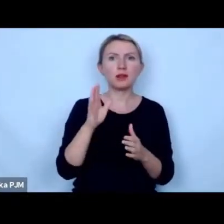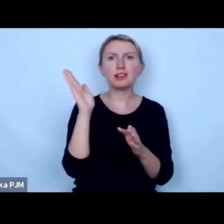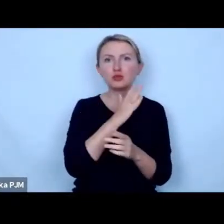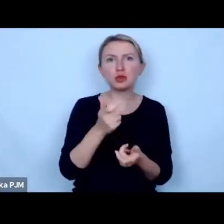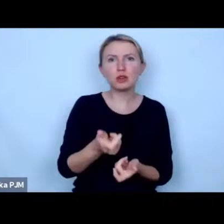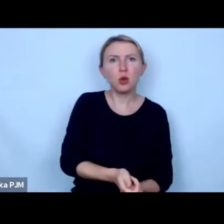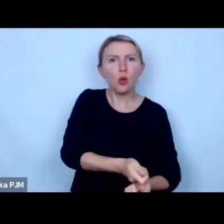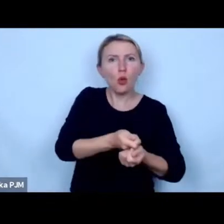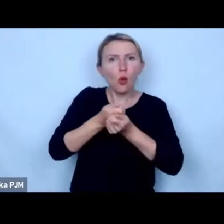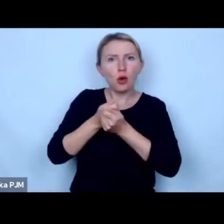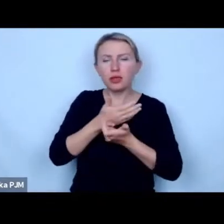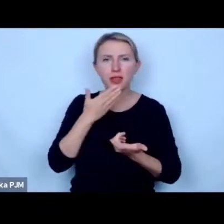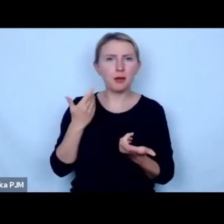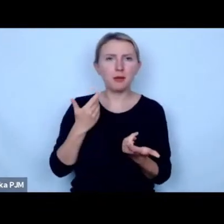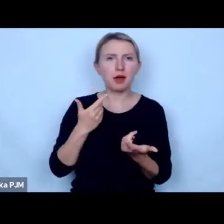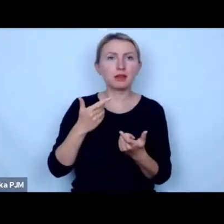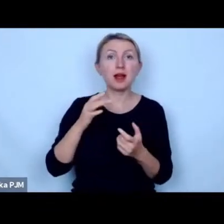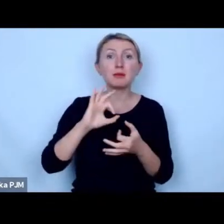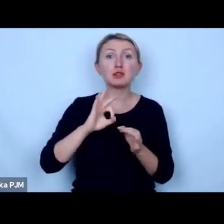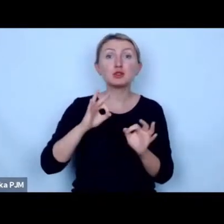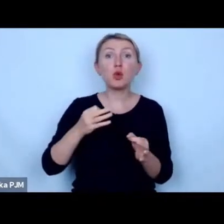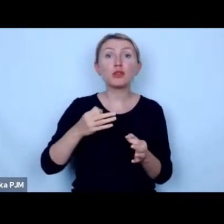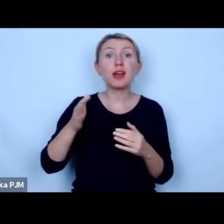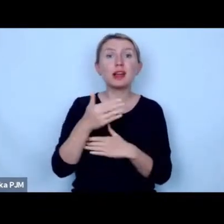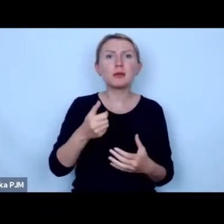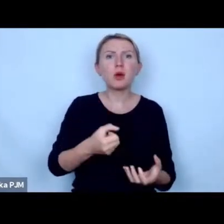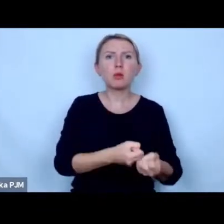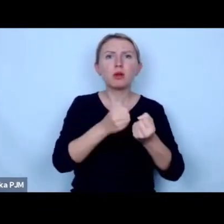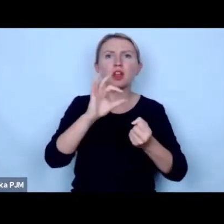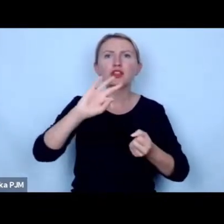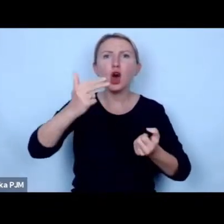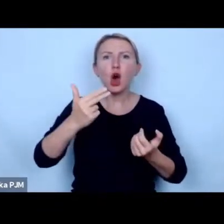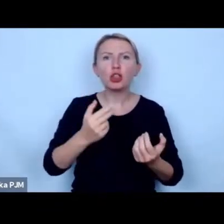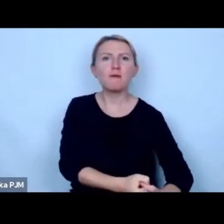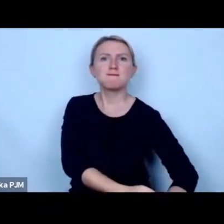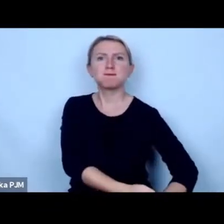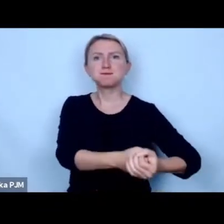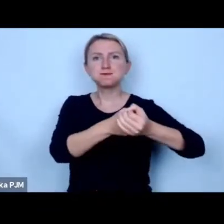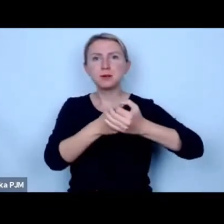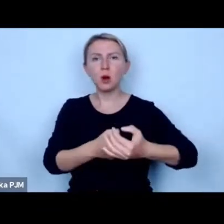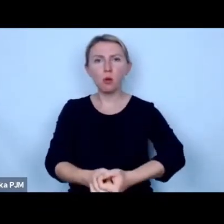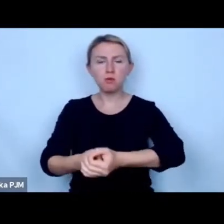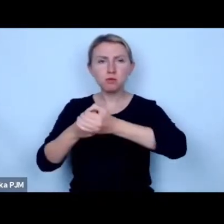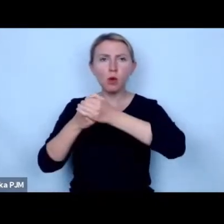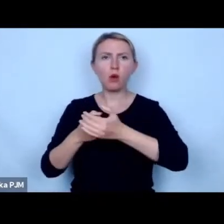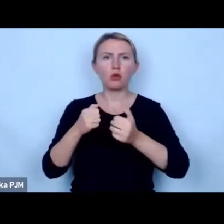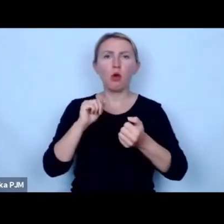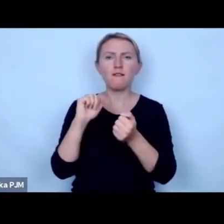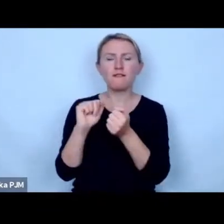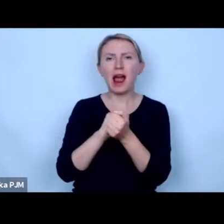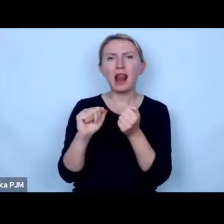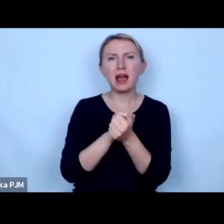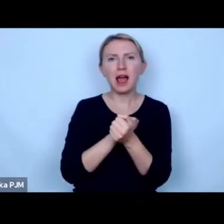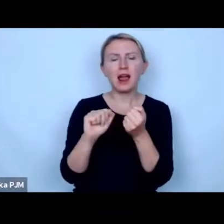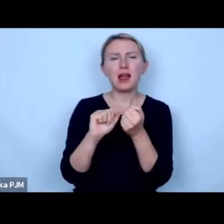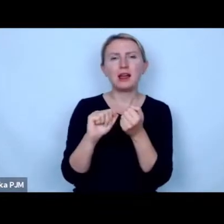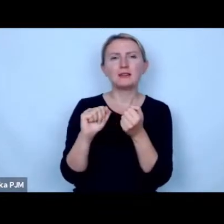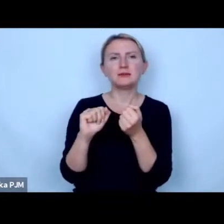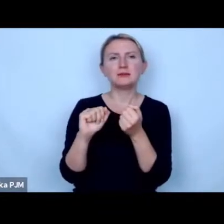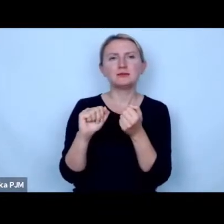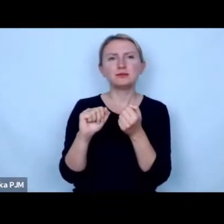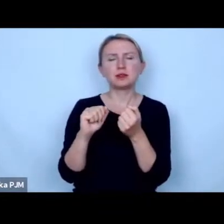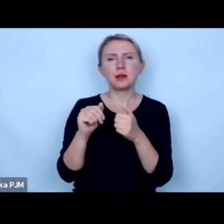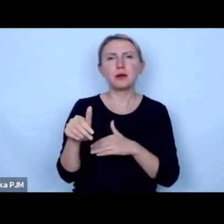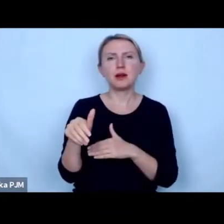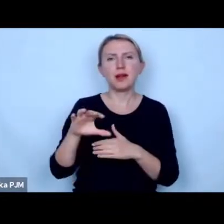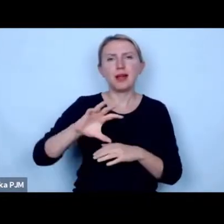tam się złote rybki odławia na tony w ramach walki jakby z tym